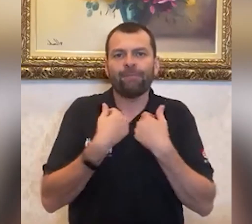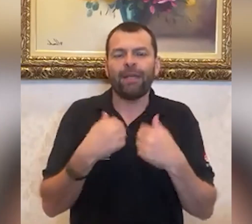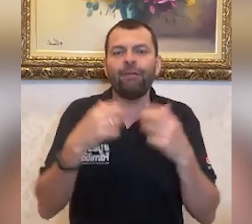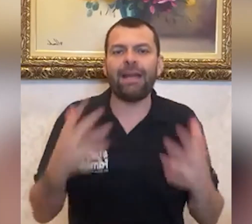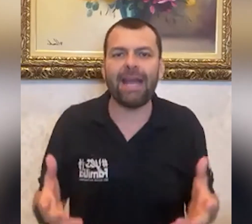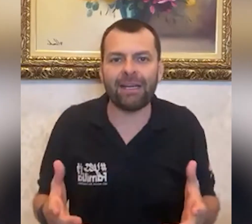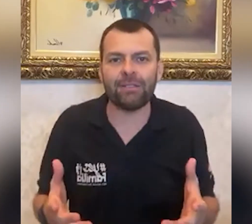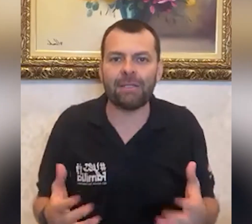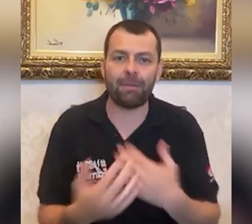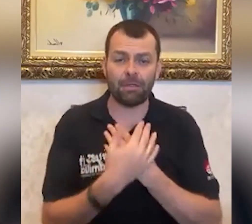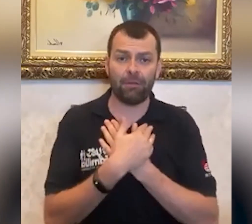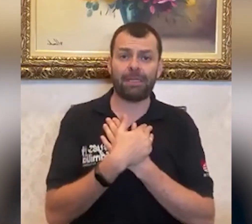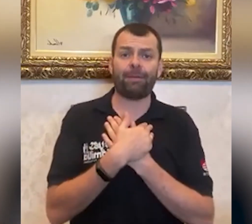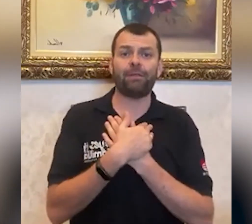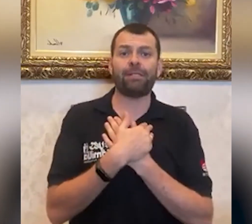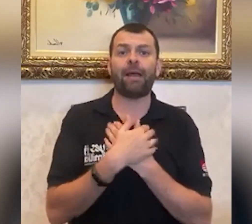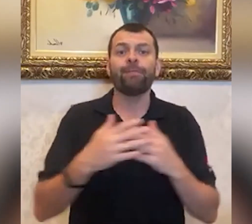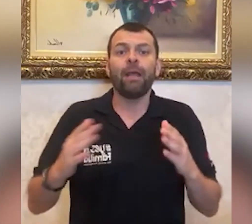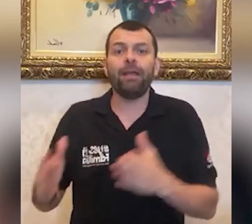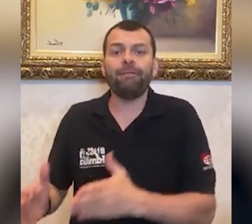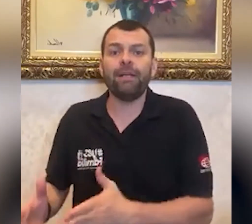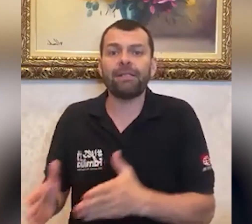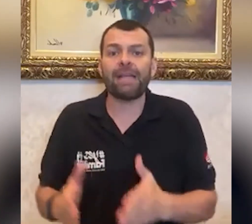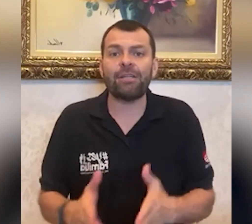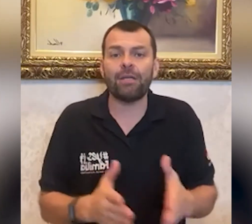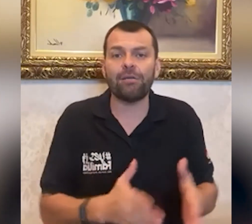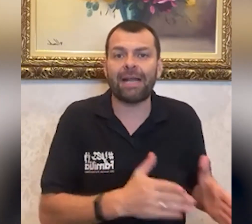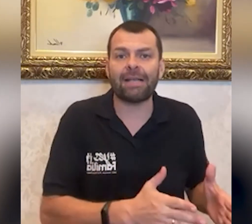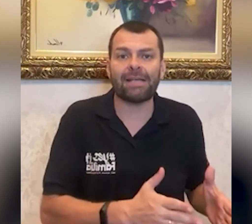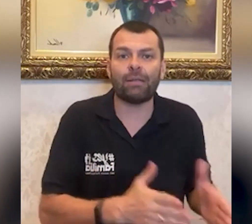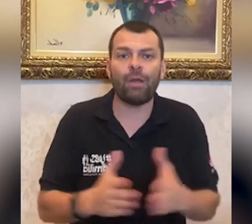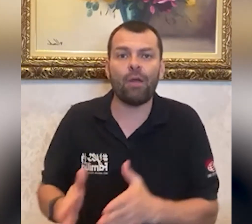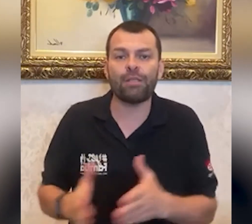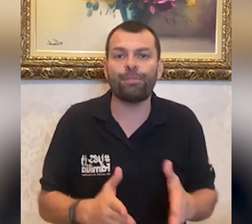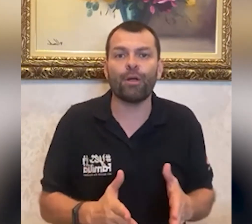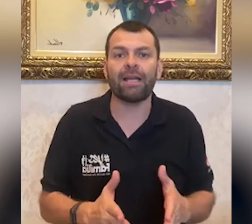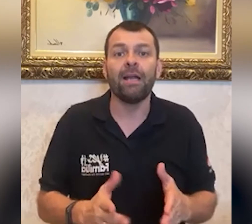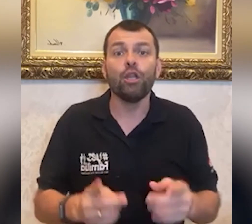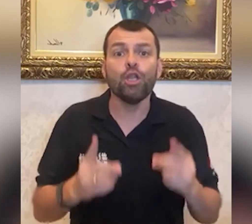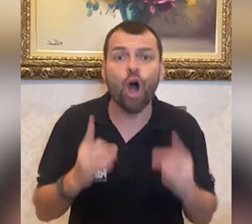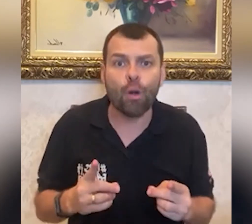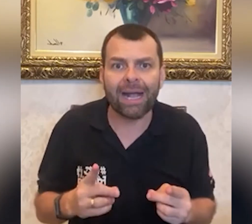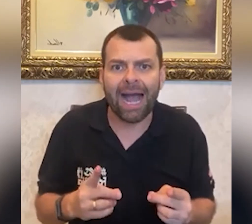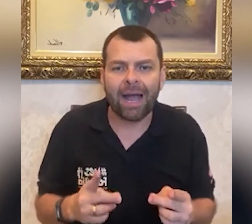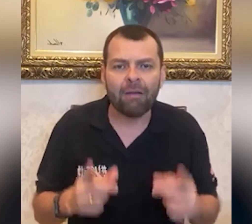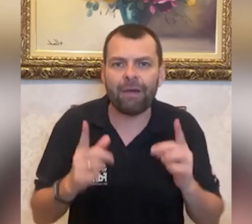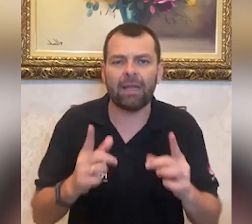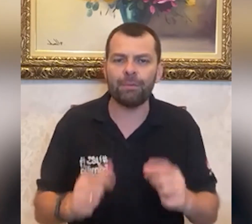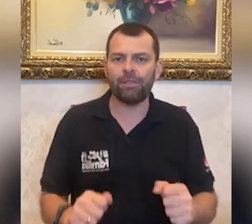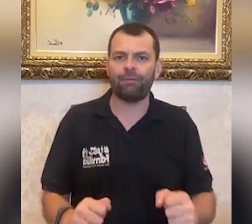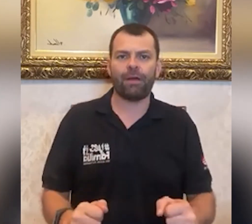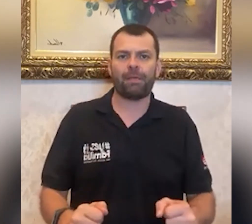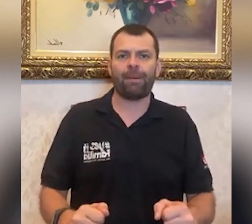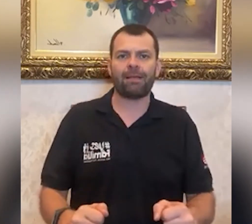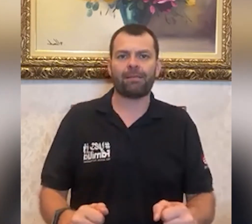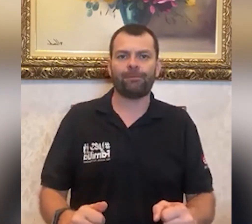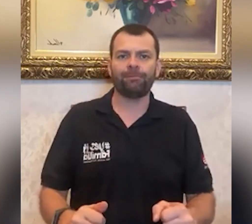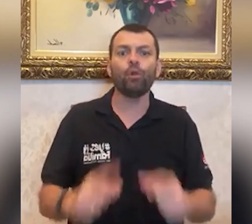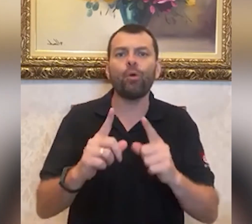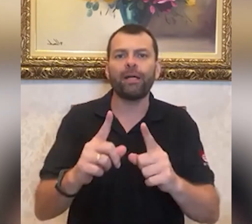e não vai nem acreditar, mas eu vou dizer pra você, em 27 anos de casado, eu e minha esposa, nunca falamos em divórcio e separação, nunca,